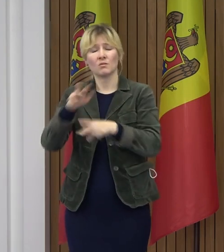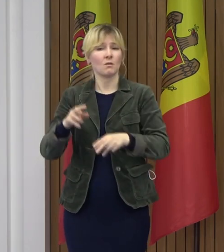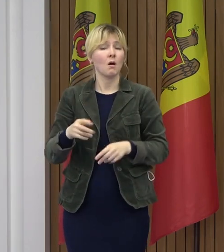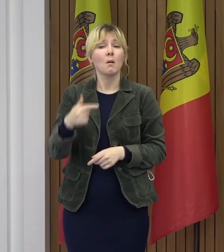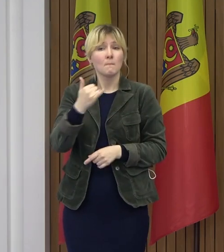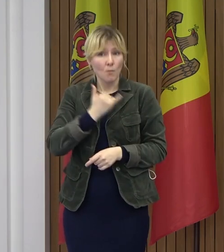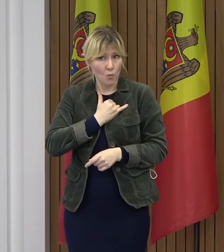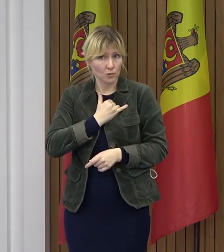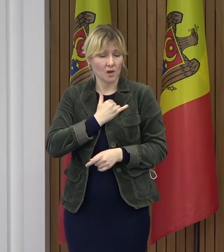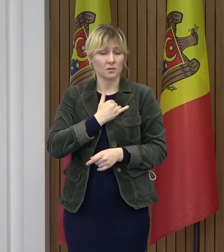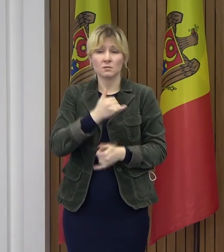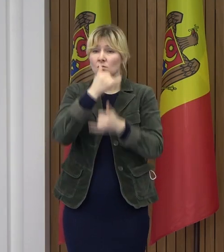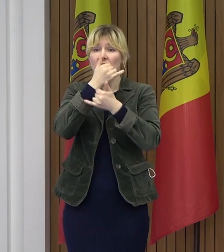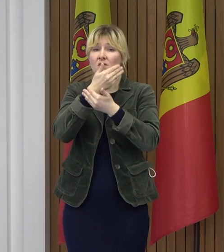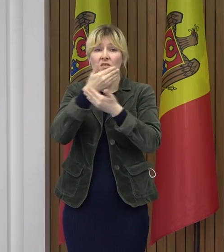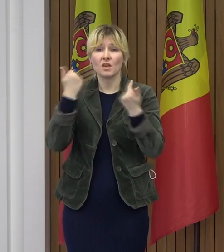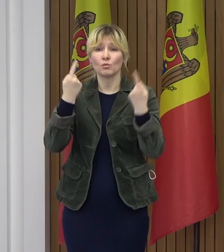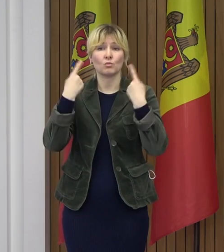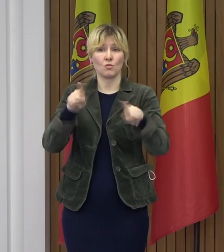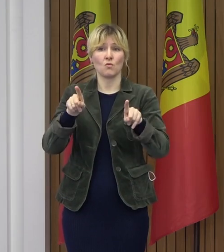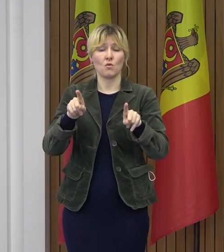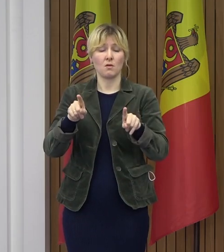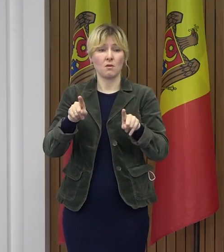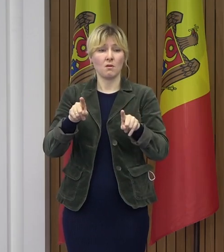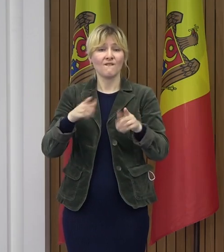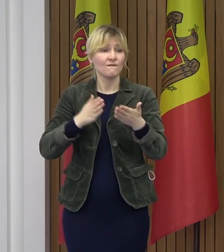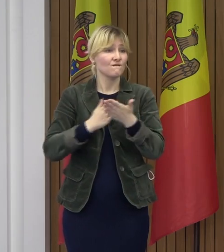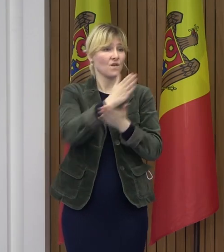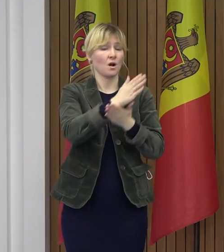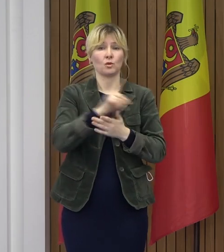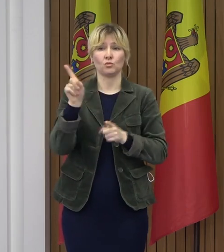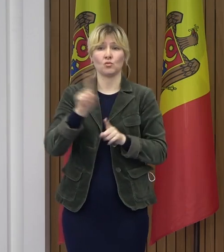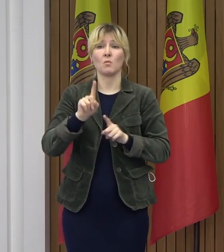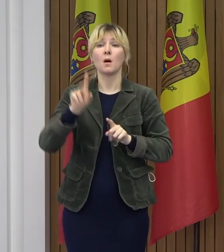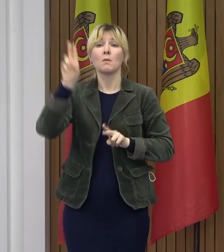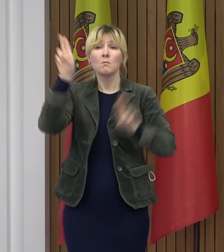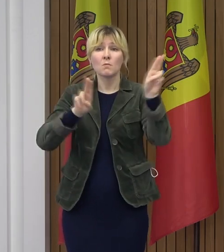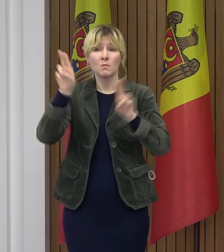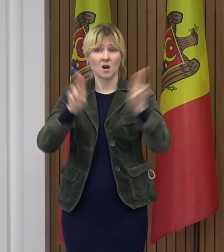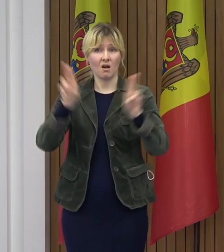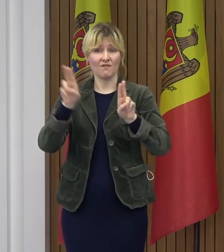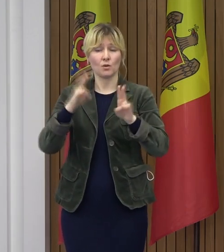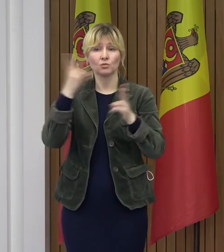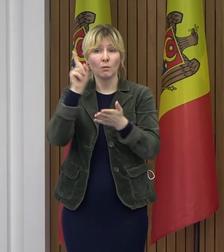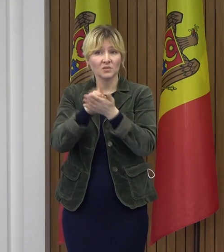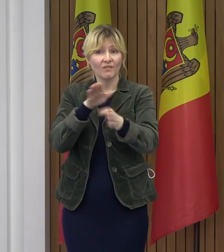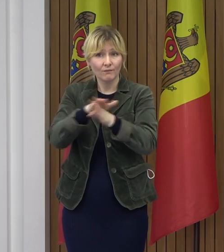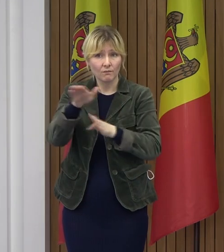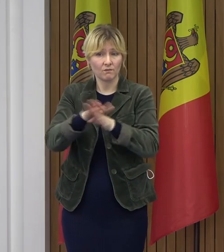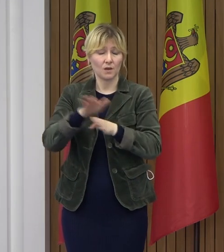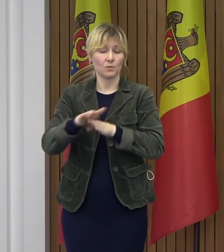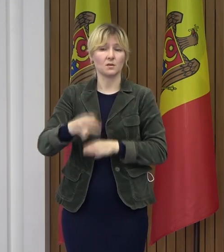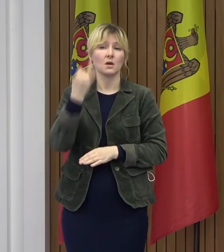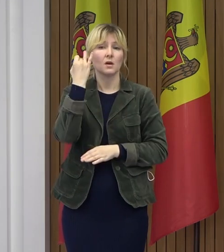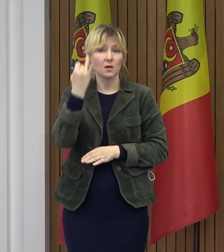depăși pandemia decât prin respectarea restricțiilor sanitare, epidemiologice,